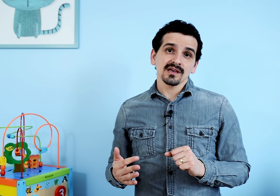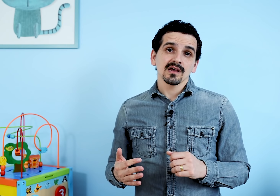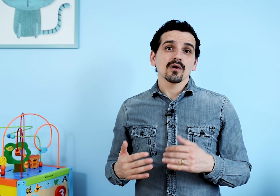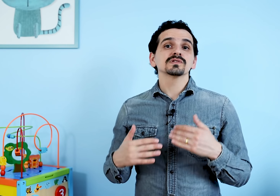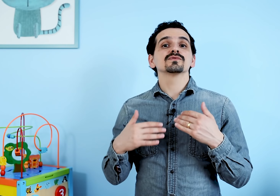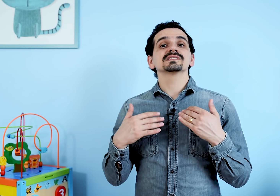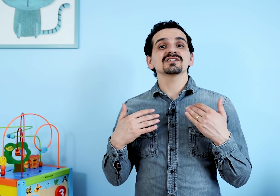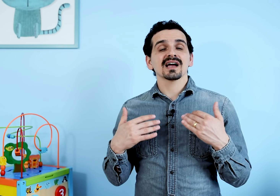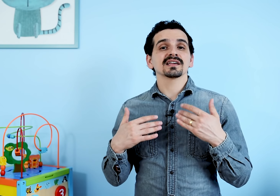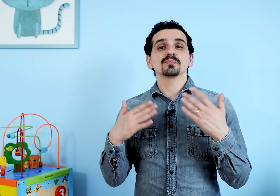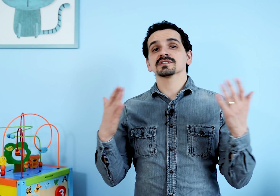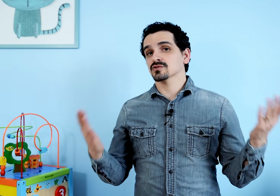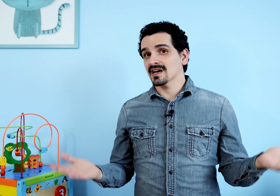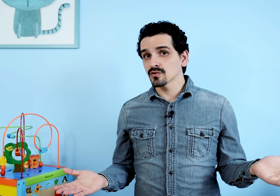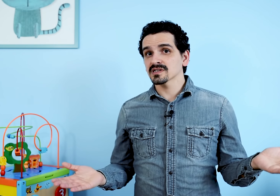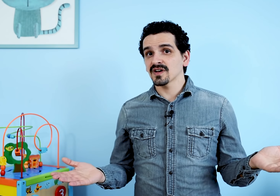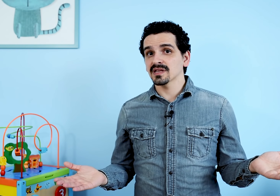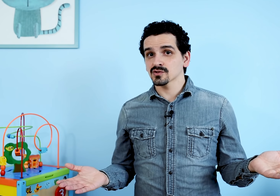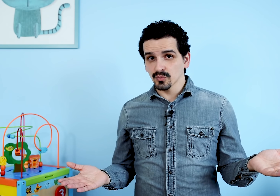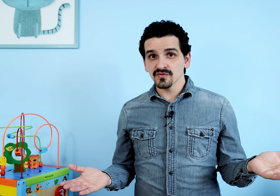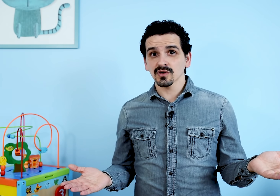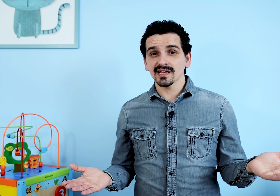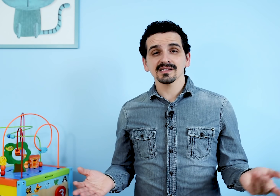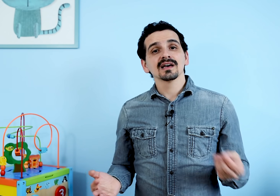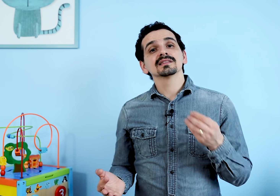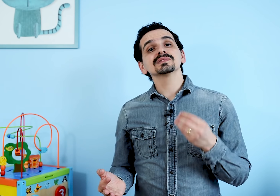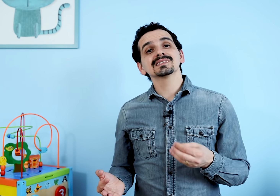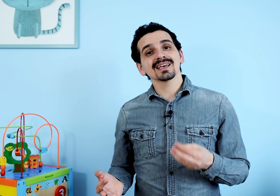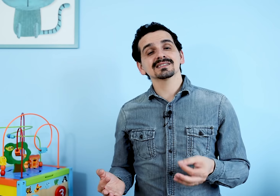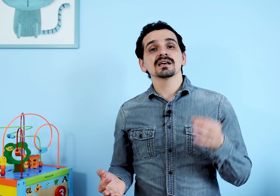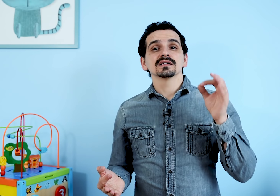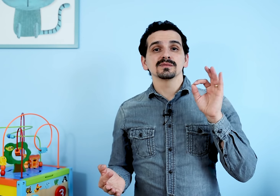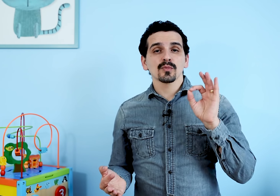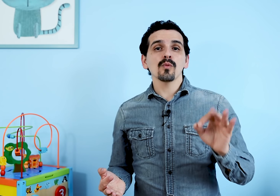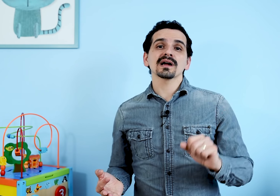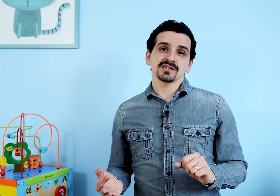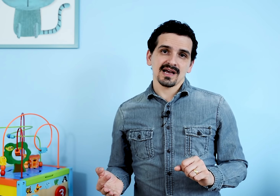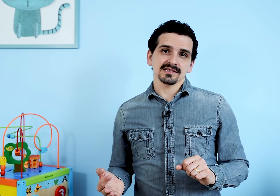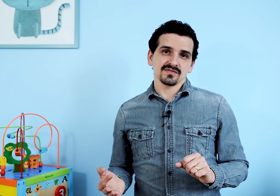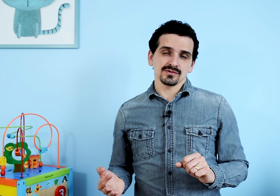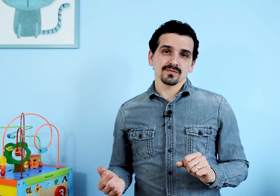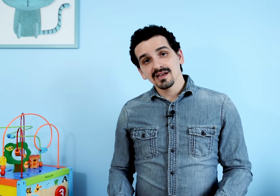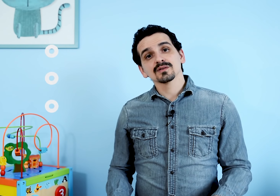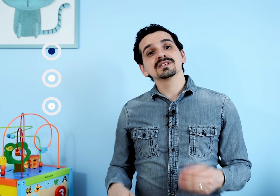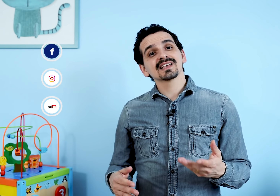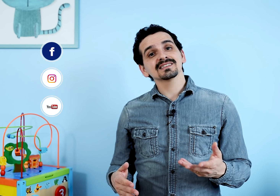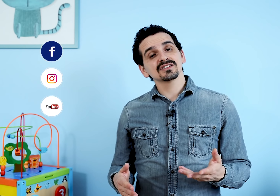ou se você achar que ele possa ajudar outras famílias ou profissionais, não se esqueça de compartilhar esse vídeo. Não se esqueça de